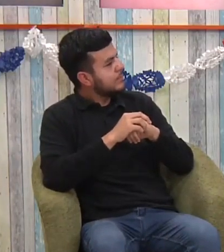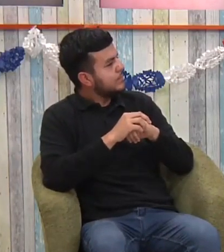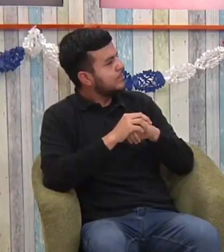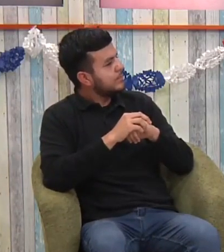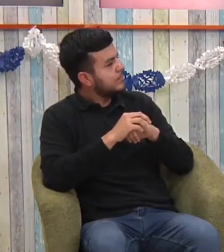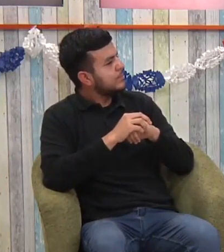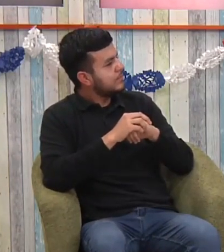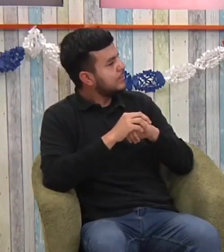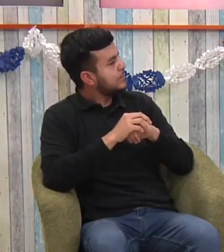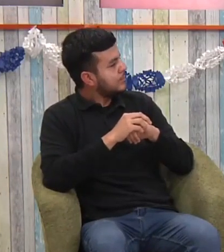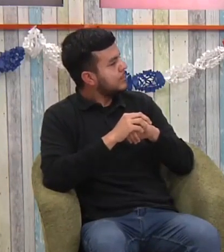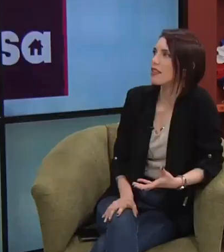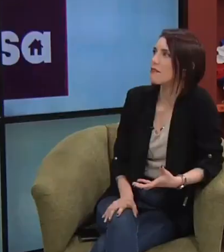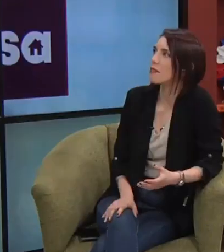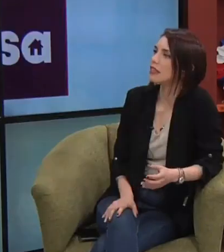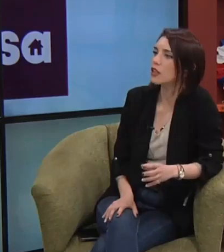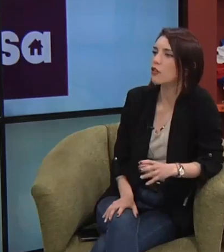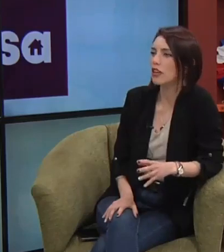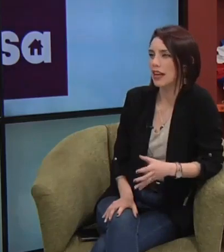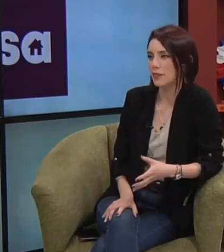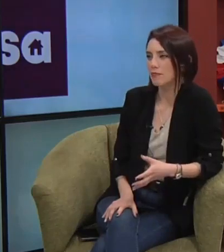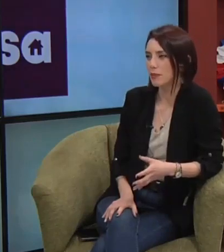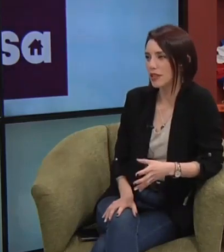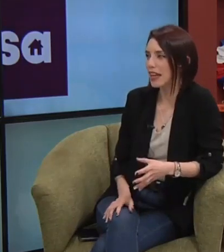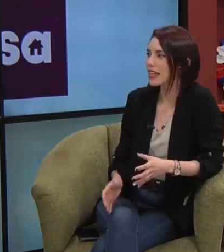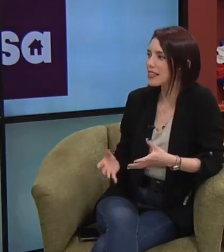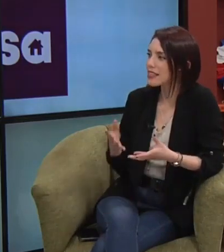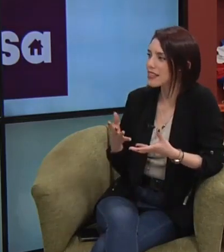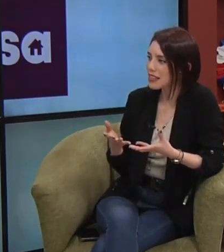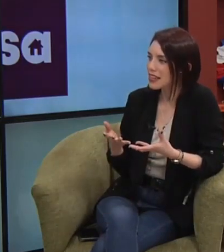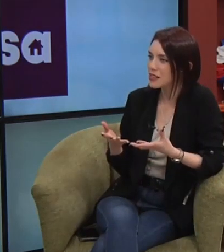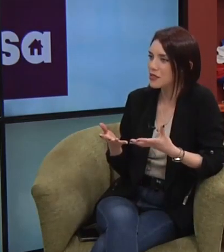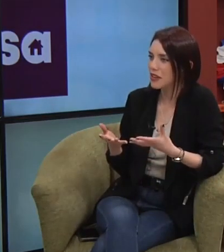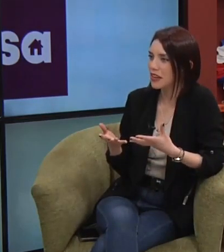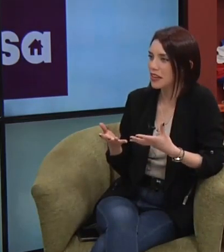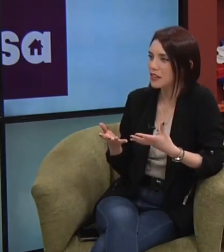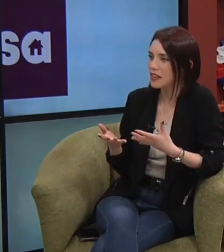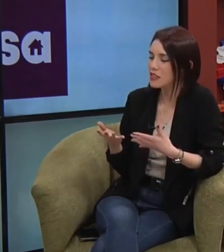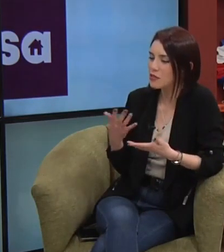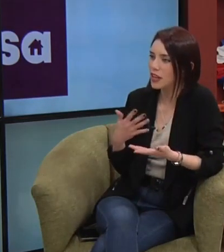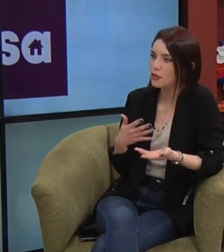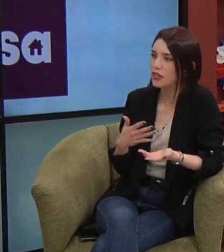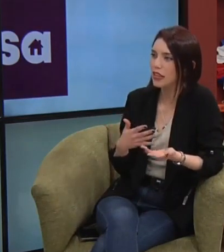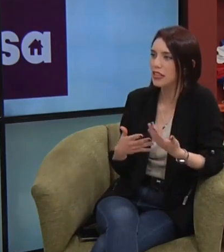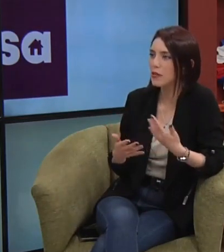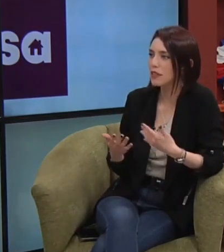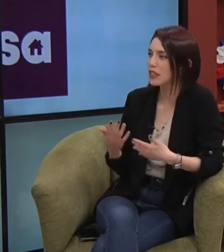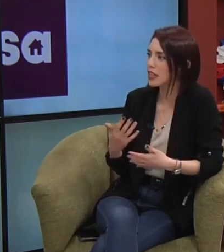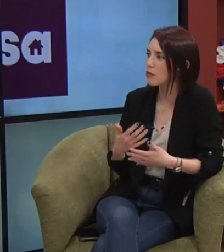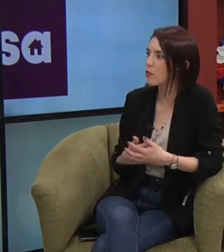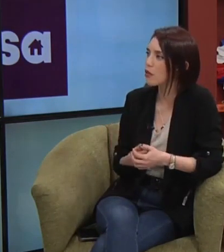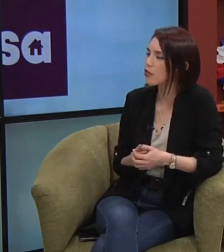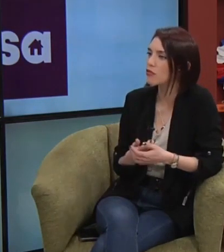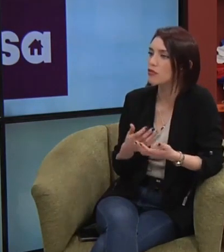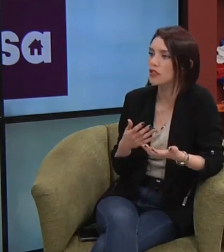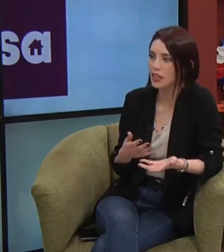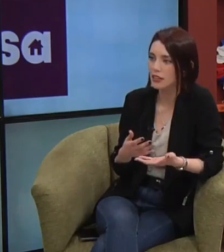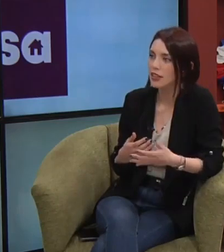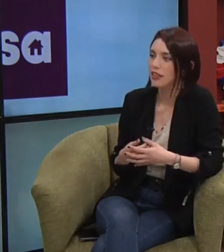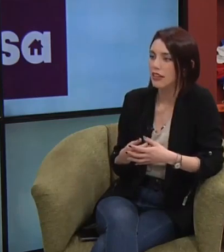gustaría preguntar también acerca del implante coclear, porque ese sí, han sido casos que aquí en el matinal hemos podido conocer la